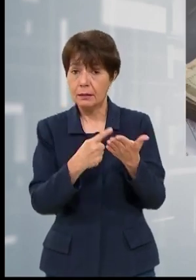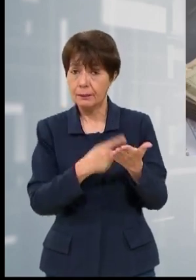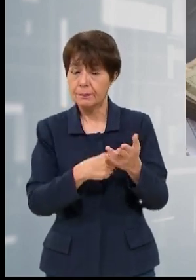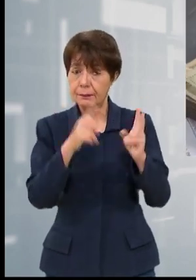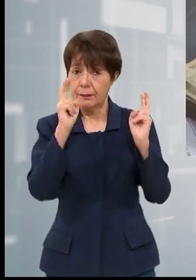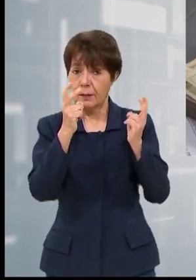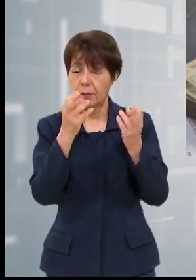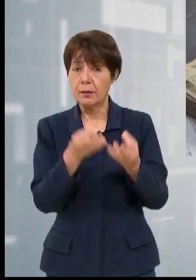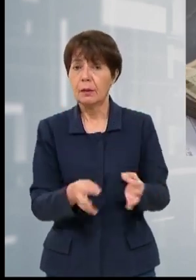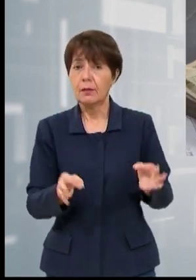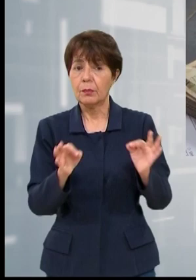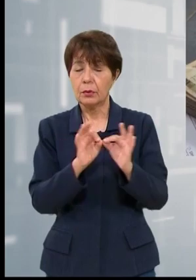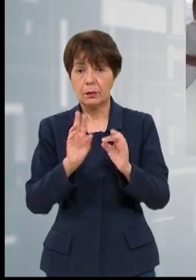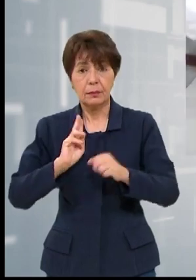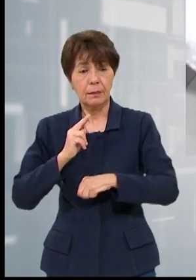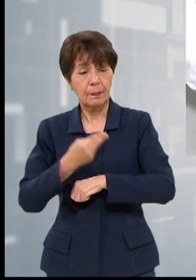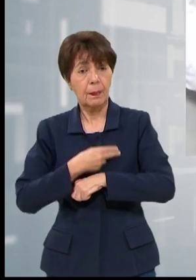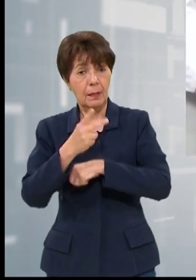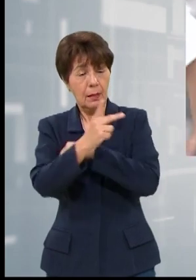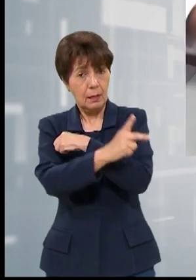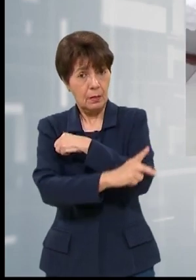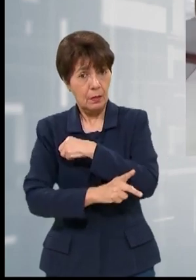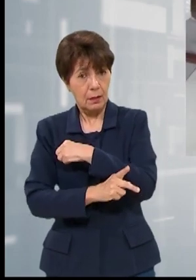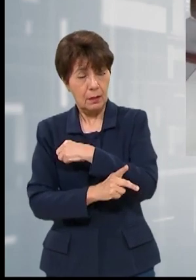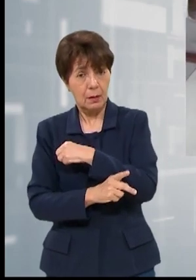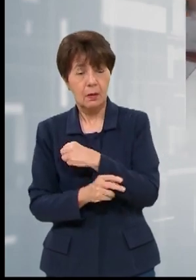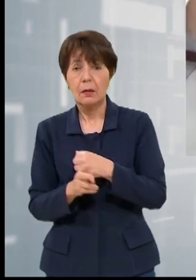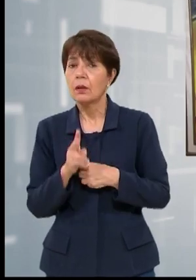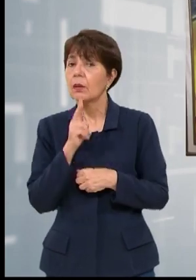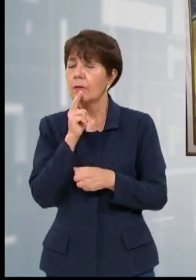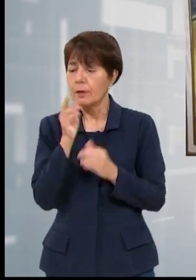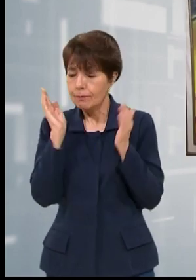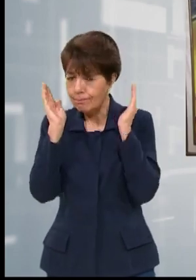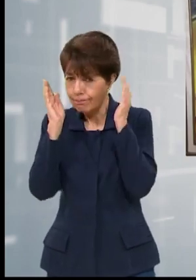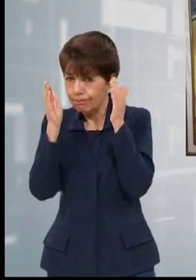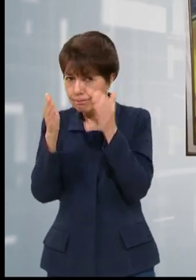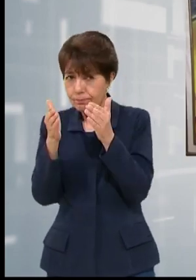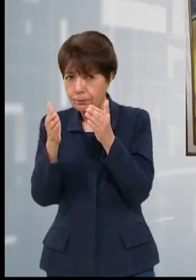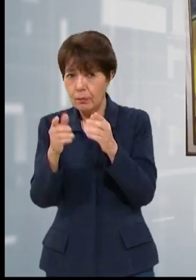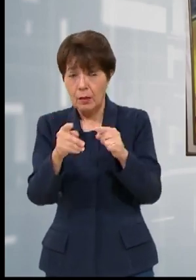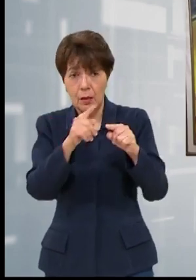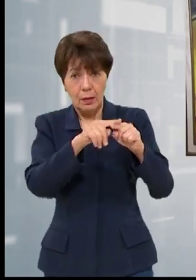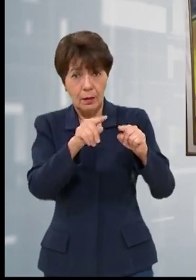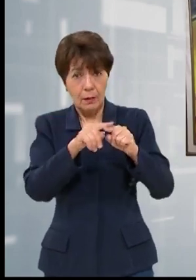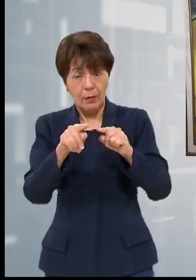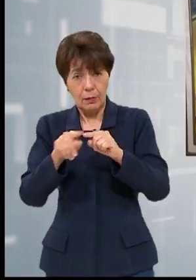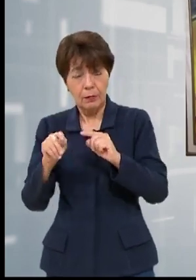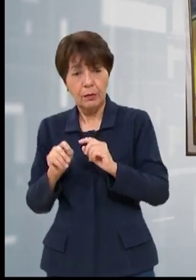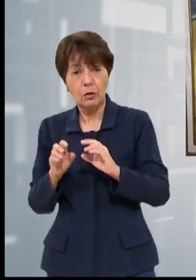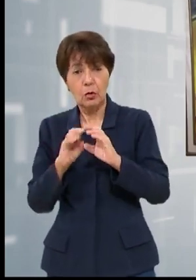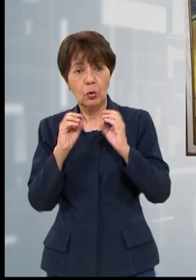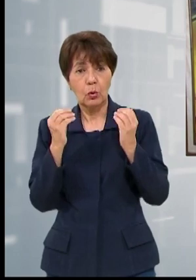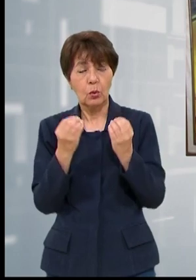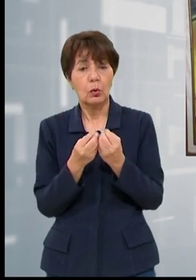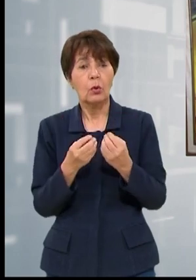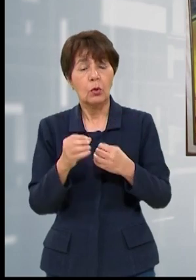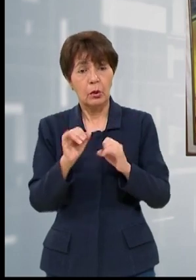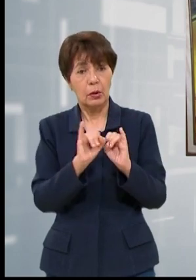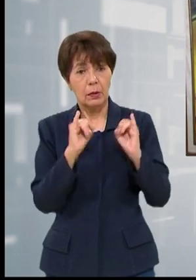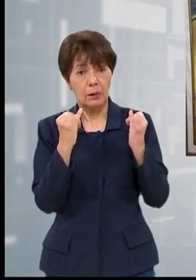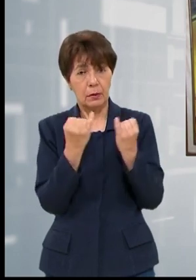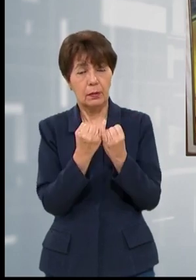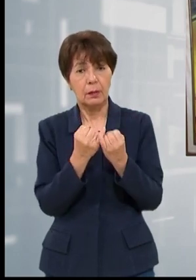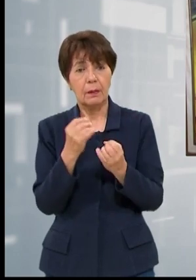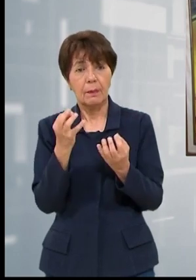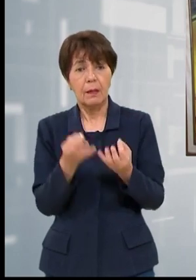país. Con el objeto de que se le dé una especial atención a los sectores que hemos venido reiterando es necesario que nuestro